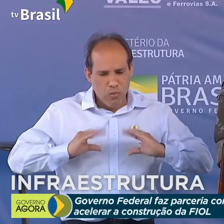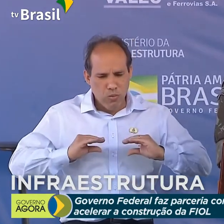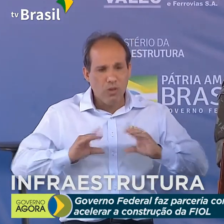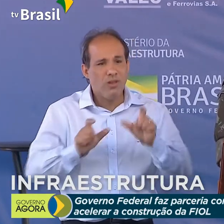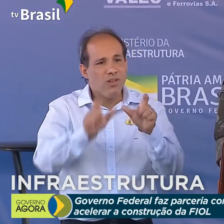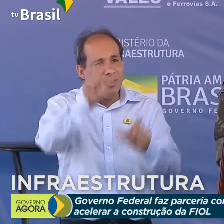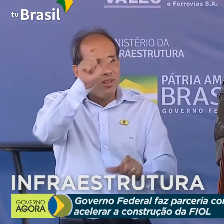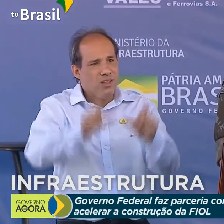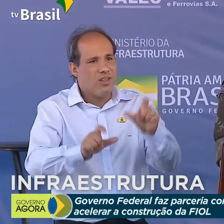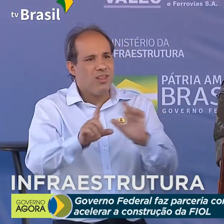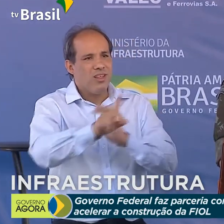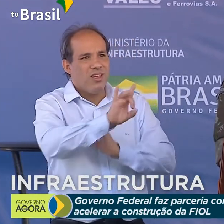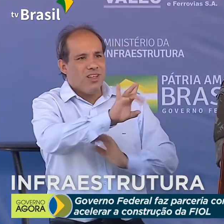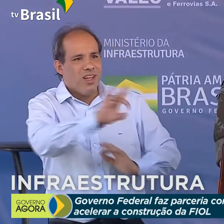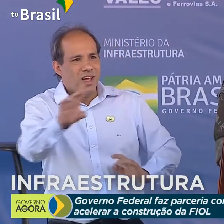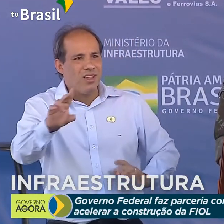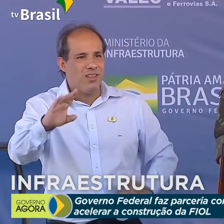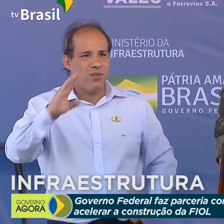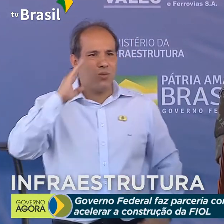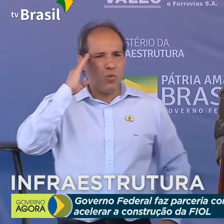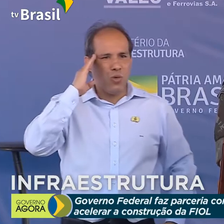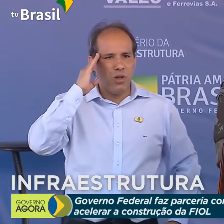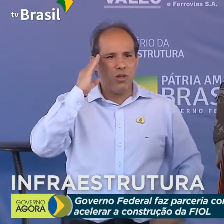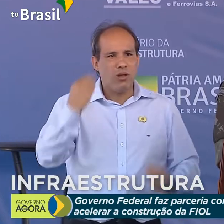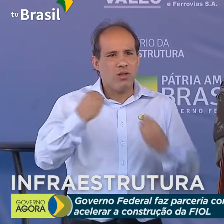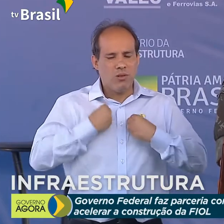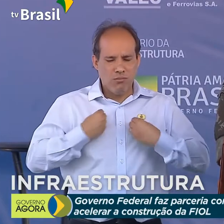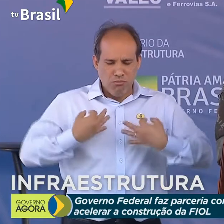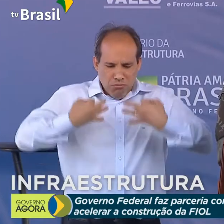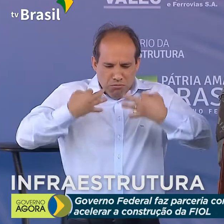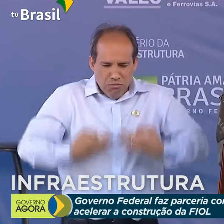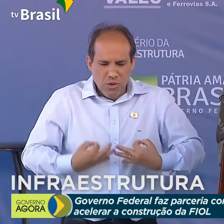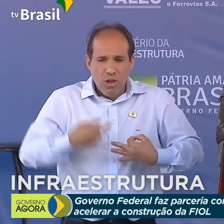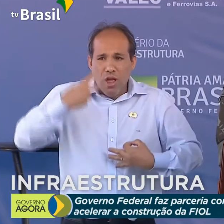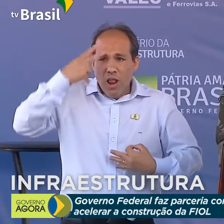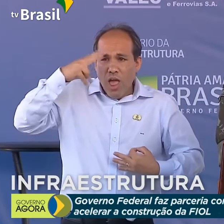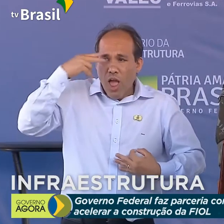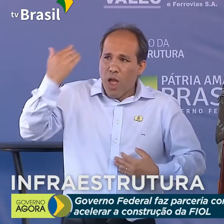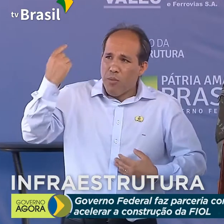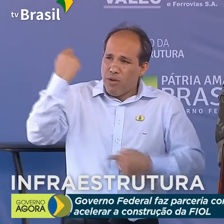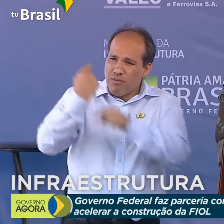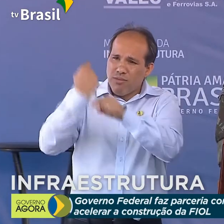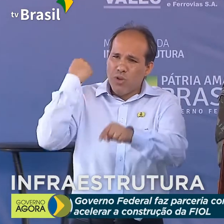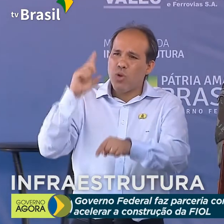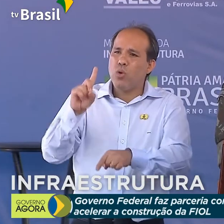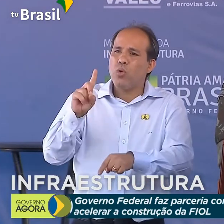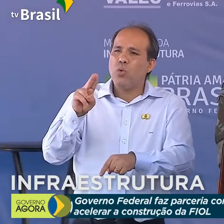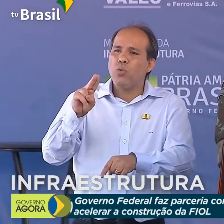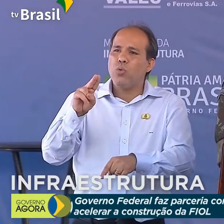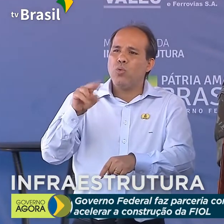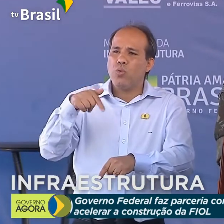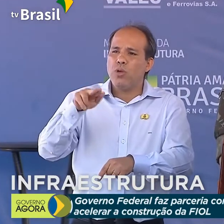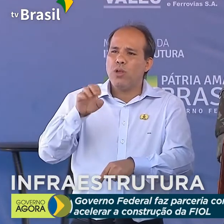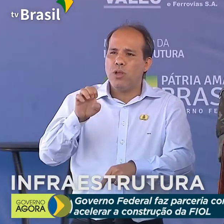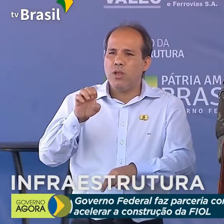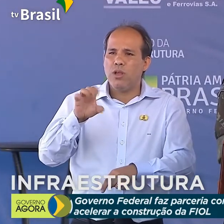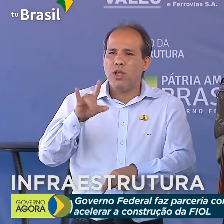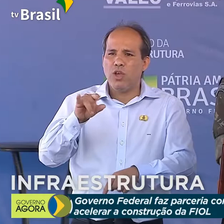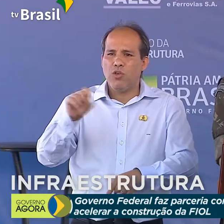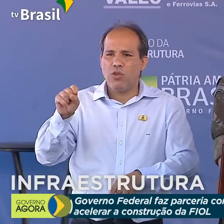soldado e nos torna mais dignos da memória de nosso patrono, o Duque de Caxias, o pacificador.